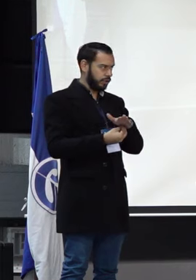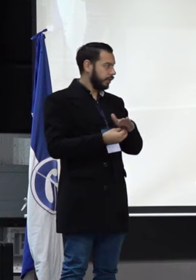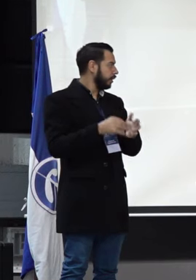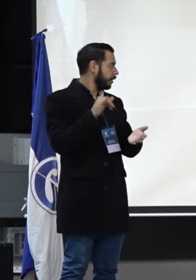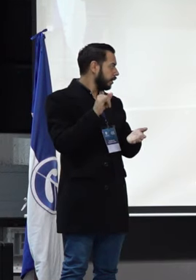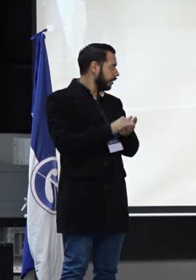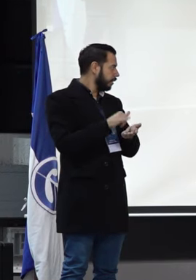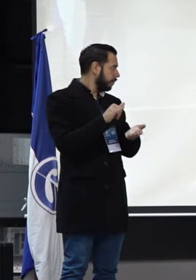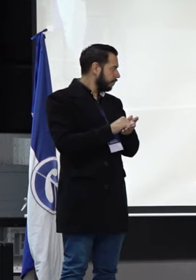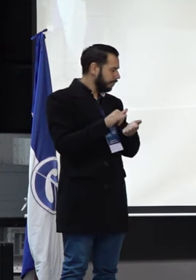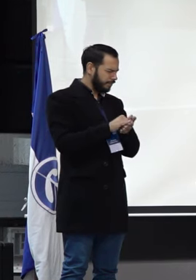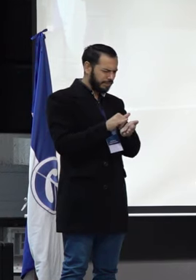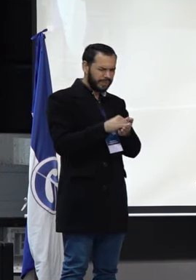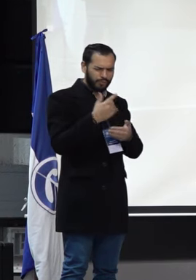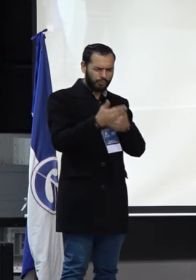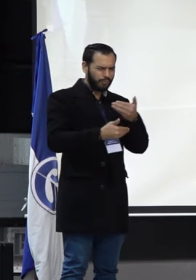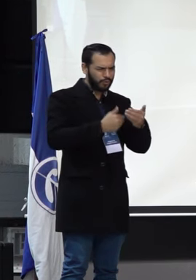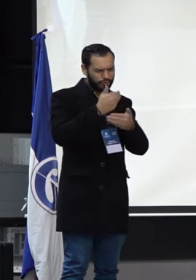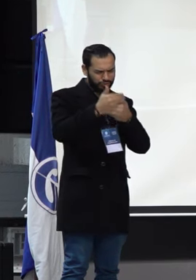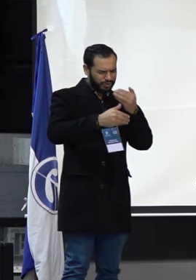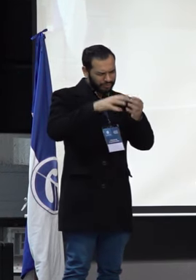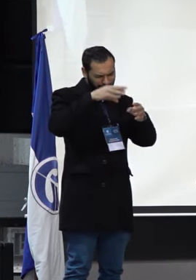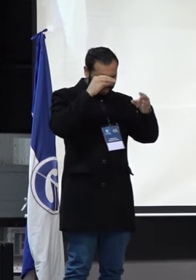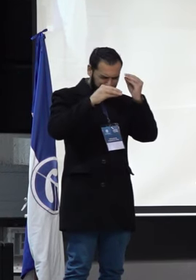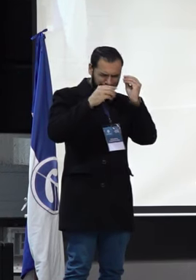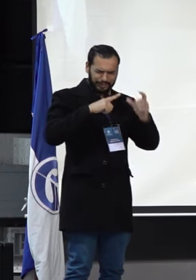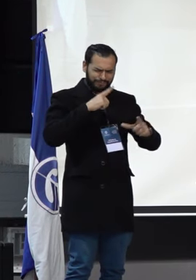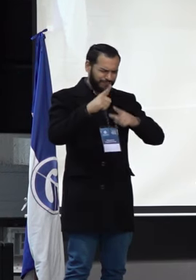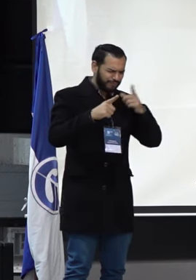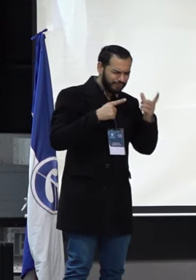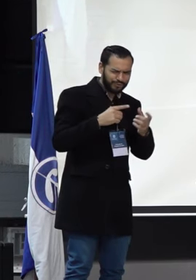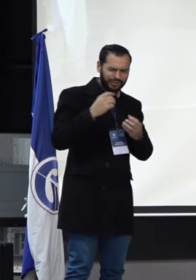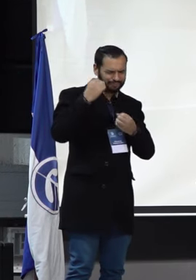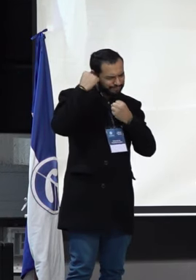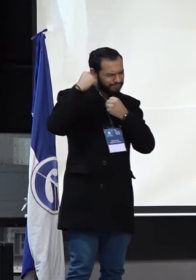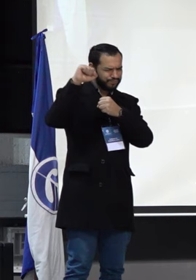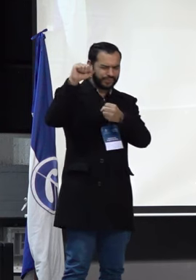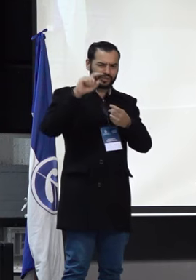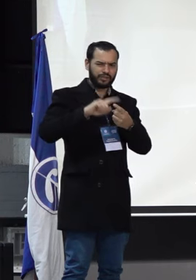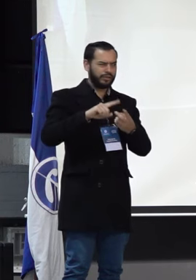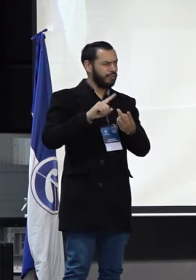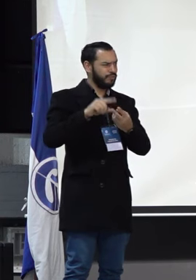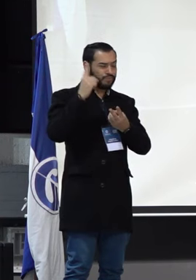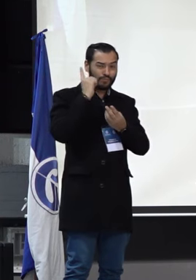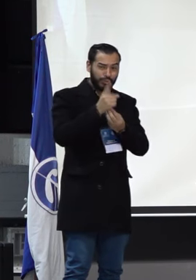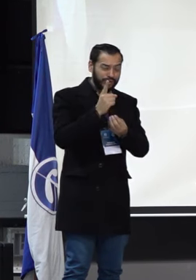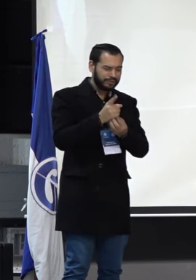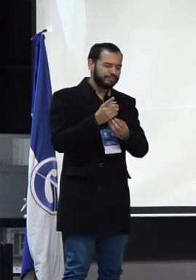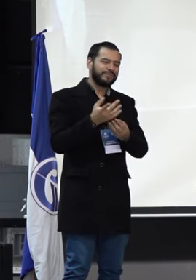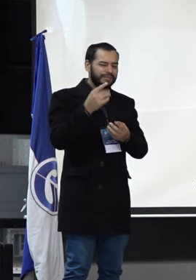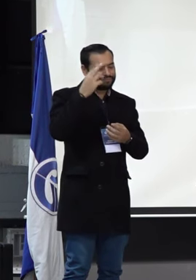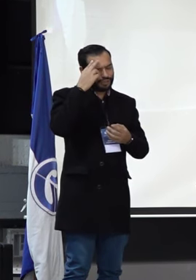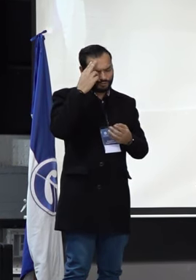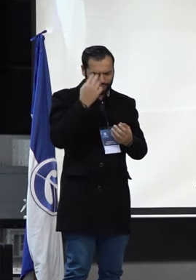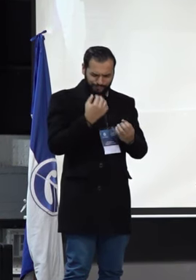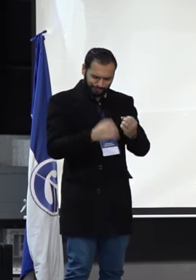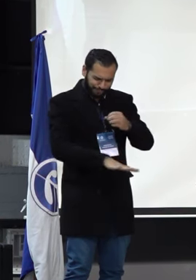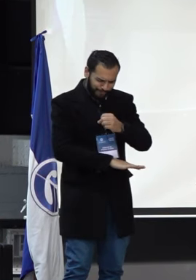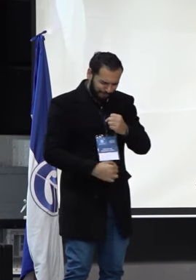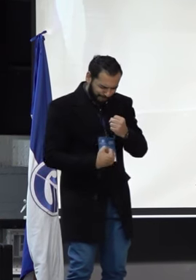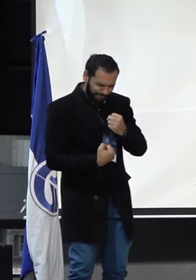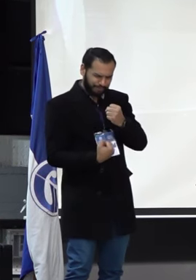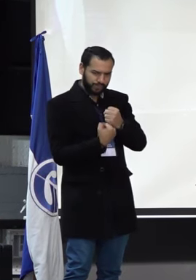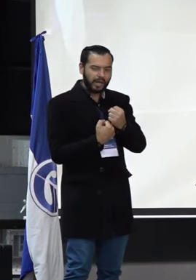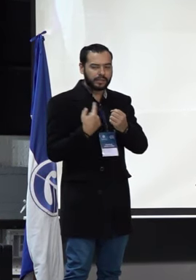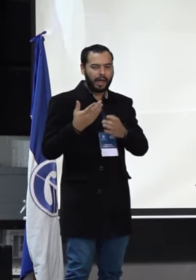Asimismo, ese tipo de aprendizaje que hemos tenido en estas luchas sindicales, políticas, que evidentemente tienen un anclaje en lo que pudimos aprender en